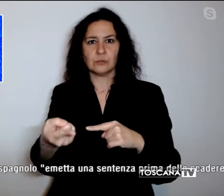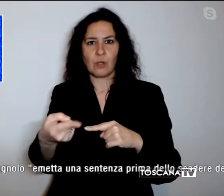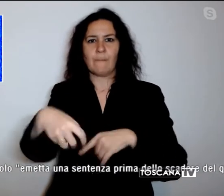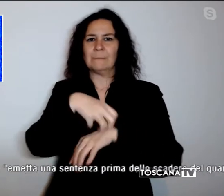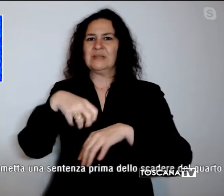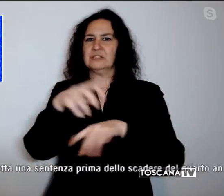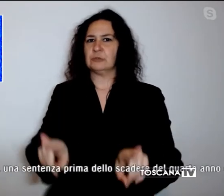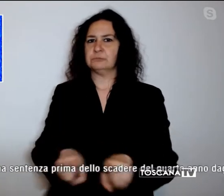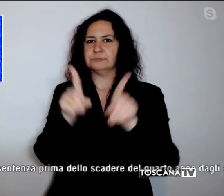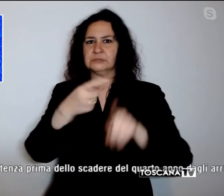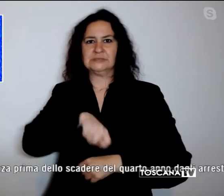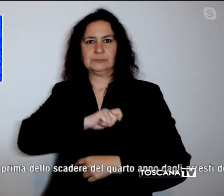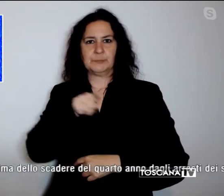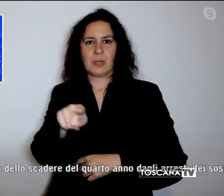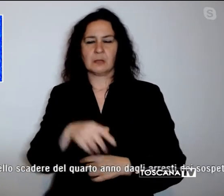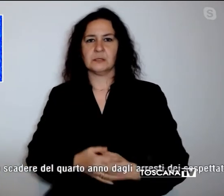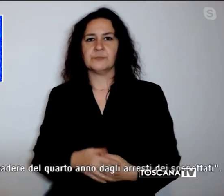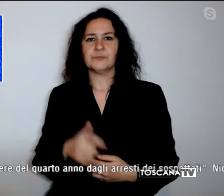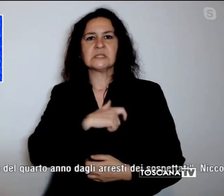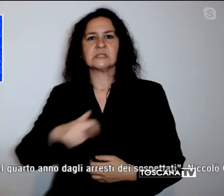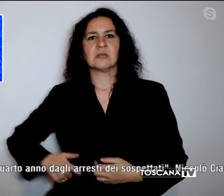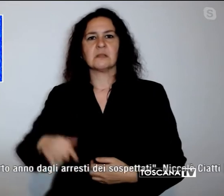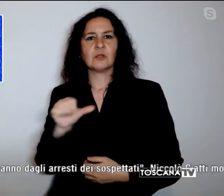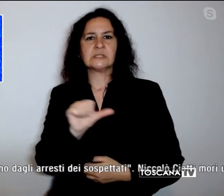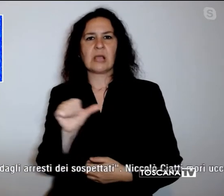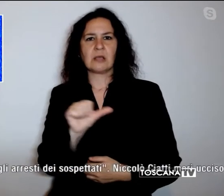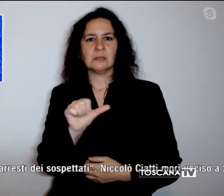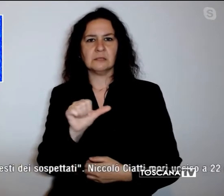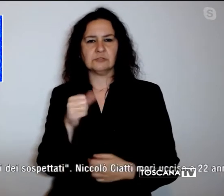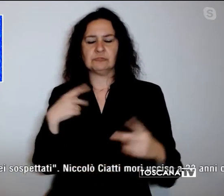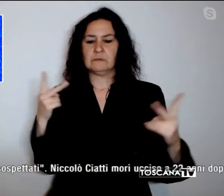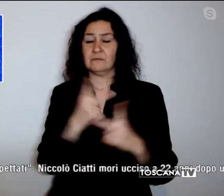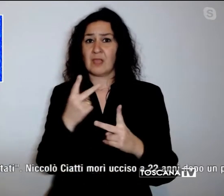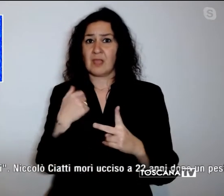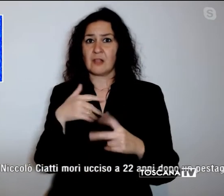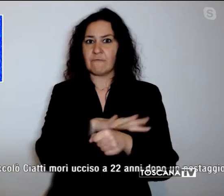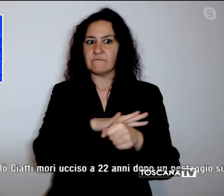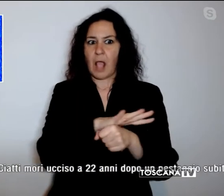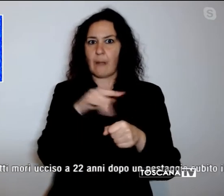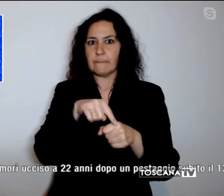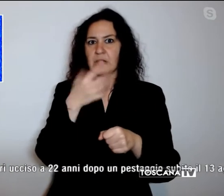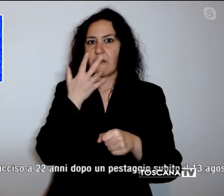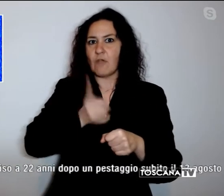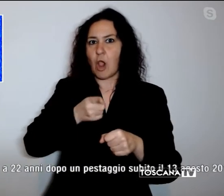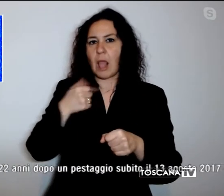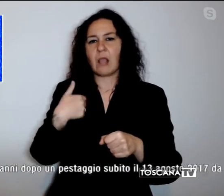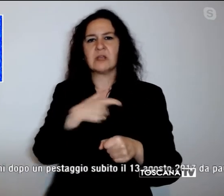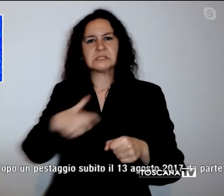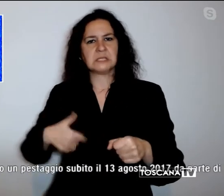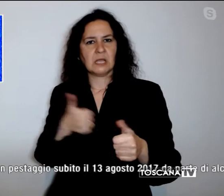Il sindaco di Scandicci si era unito all'appello della famiglia Ciatti per promuovere una